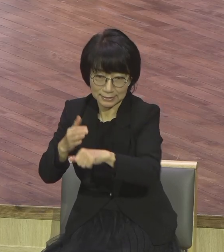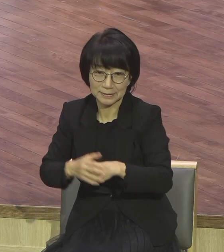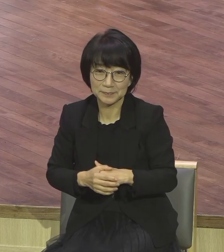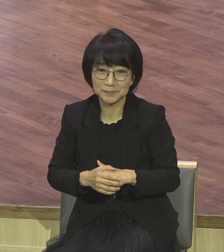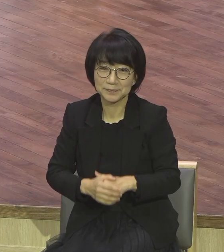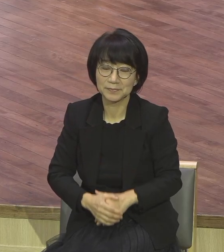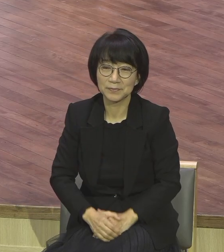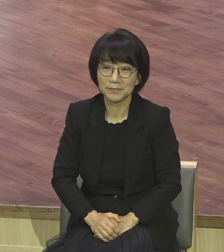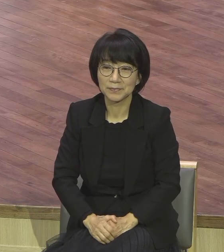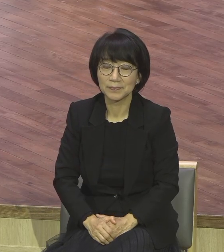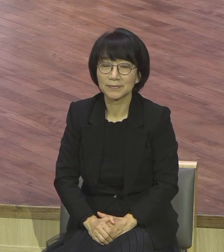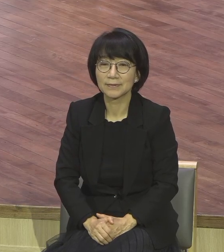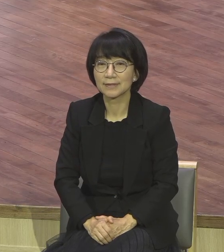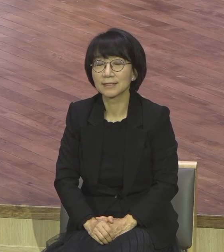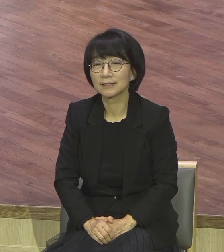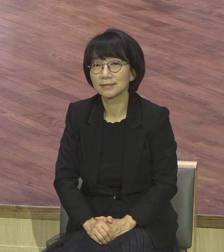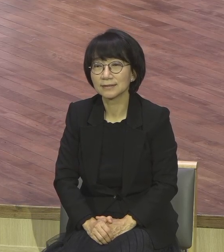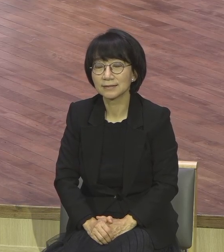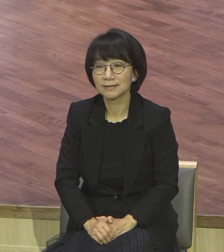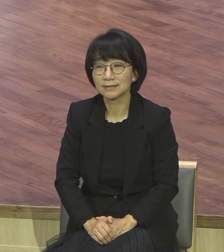전가하세요 복음을 전가하세요